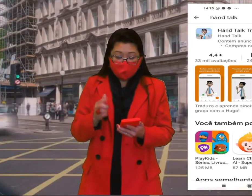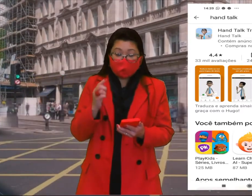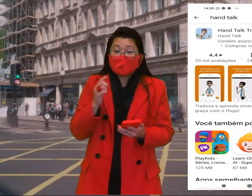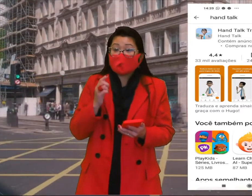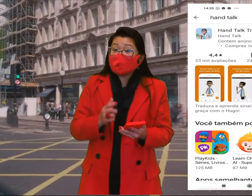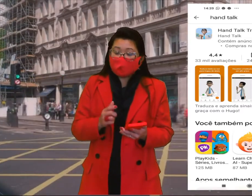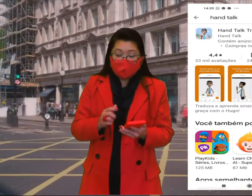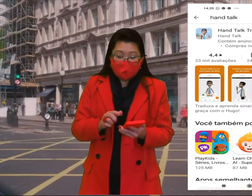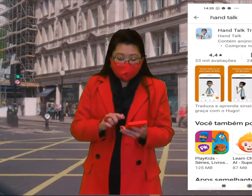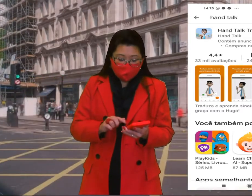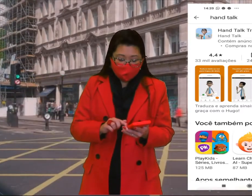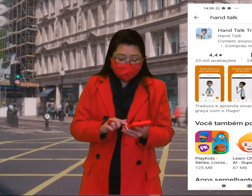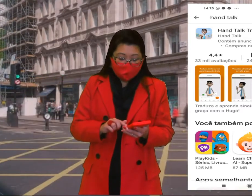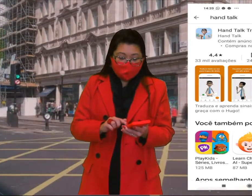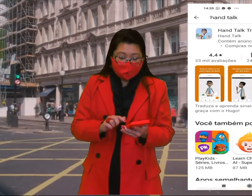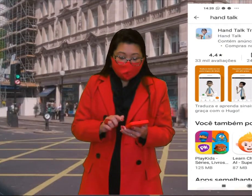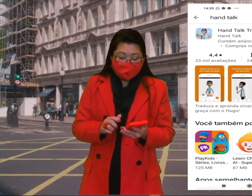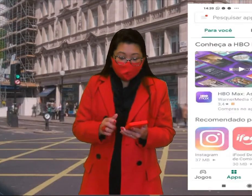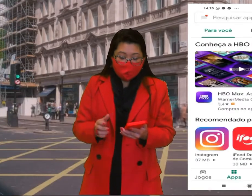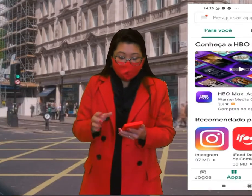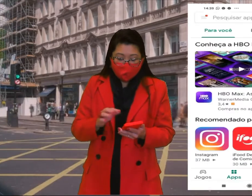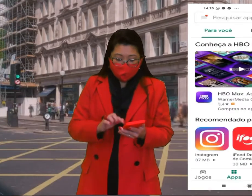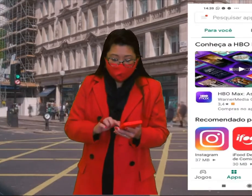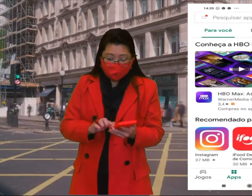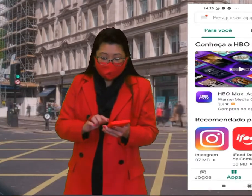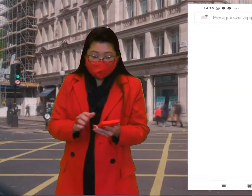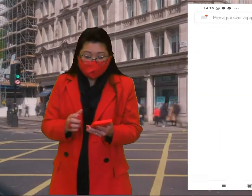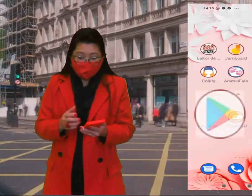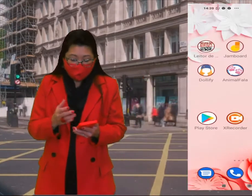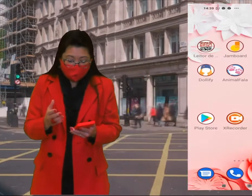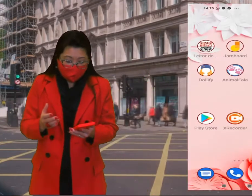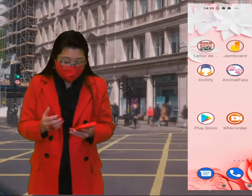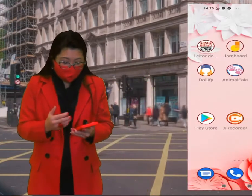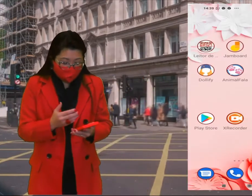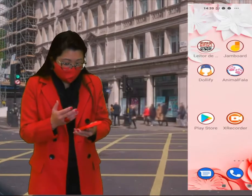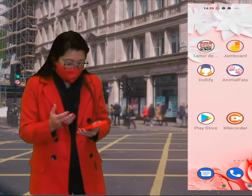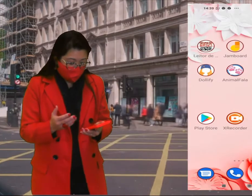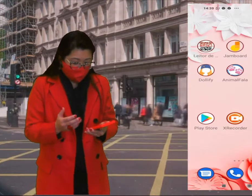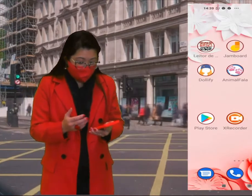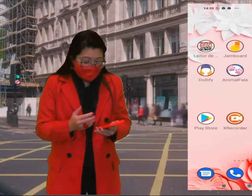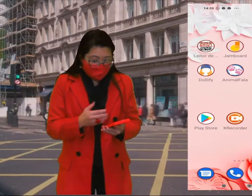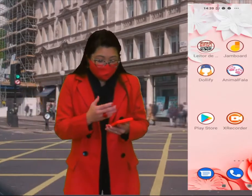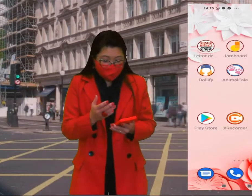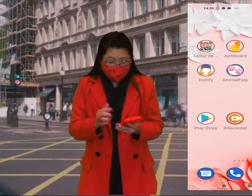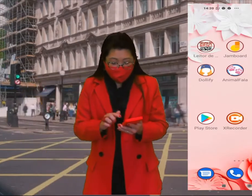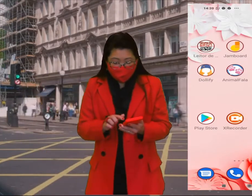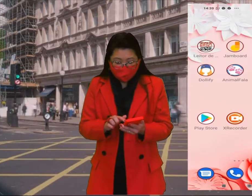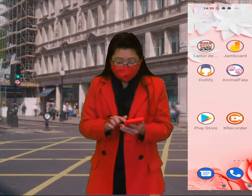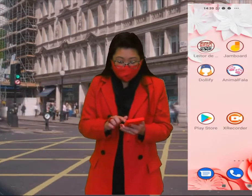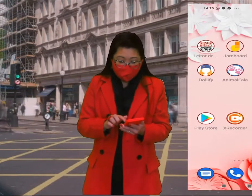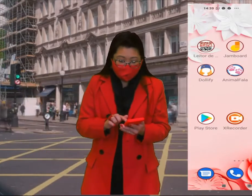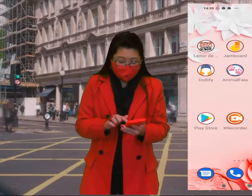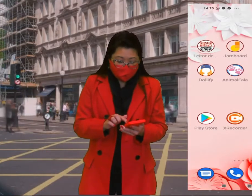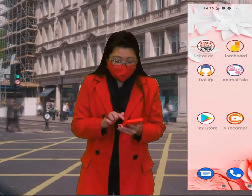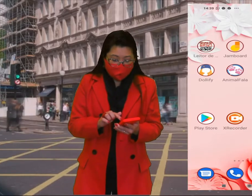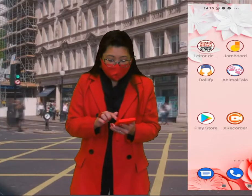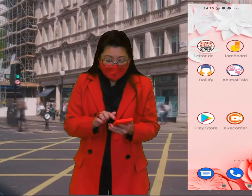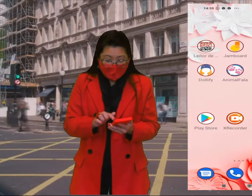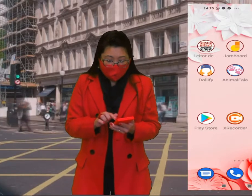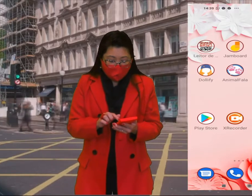instalado, então eu vou procurar na minha área aí, né? Achei o Hand Talk, o Hand Talk é